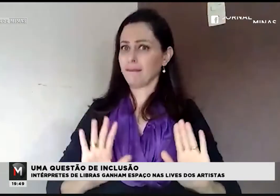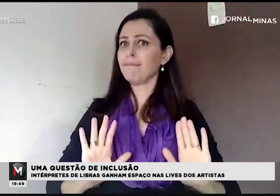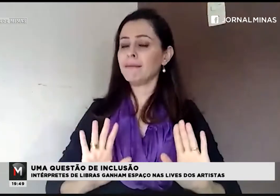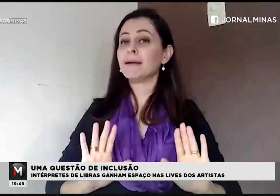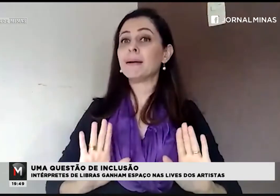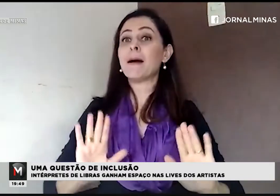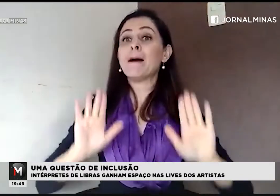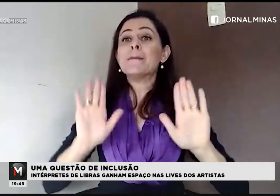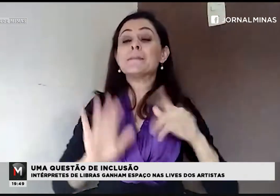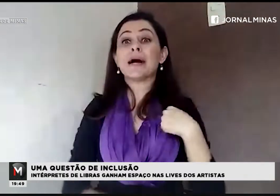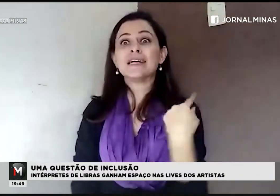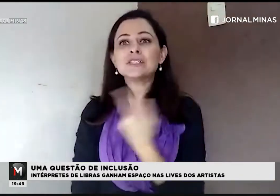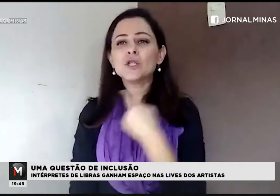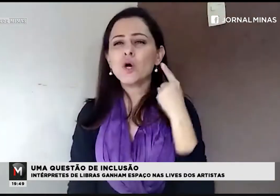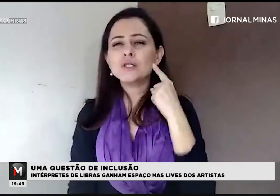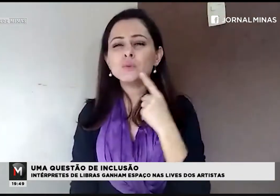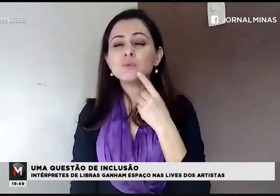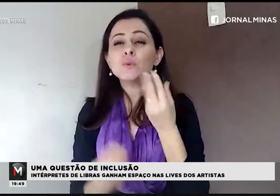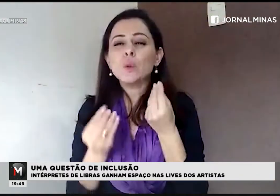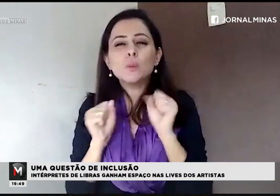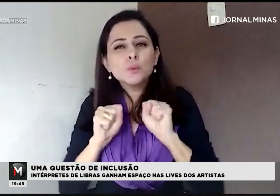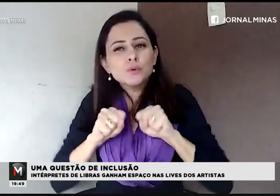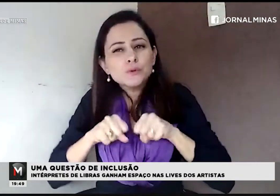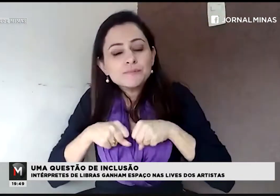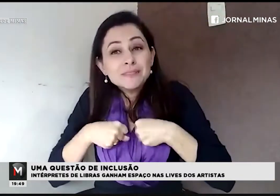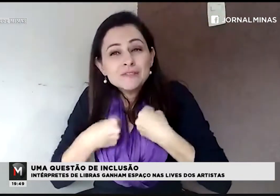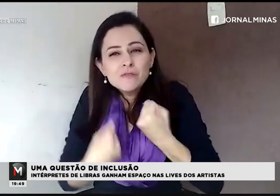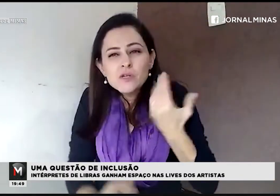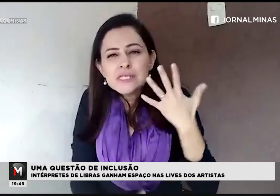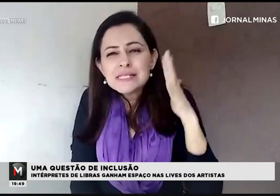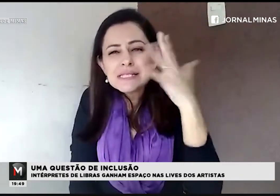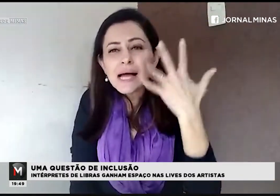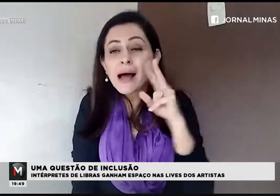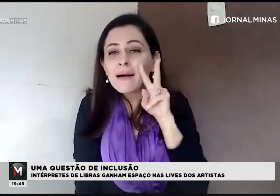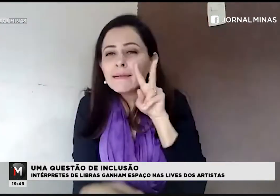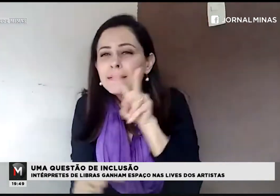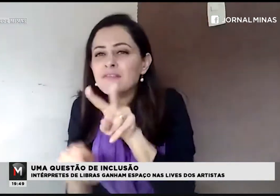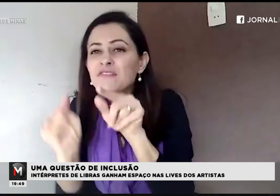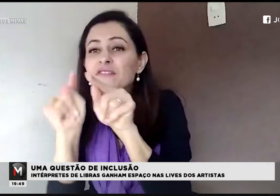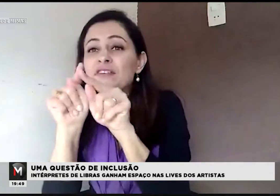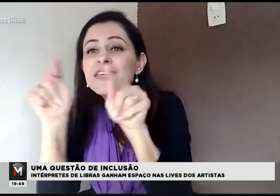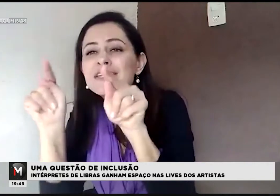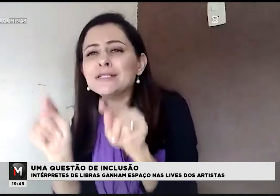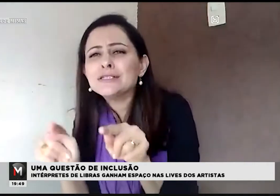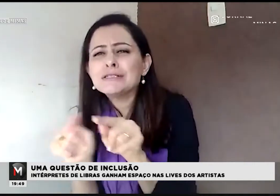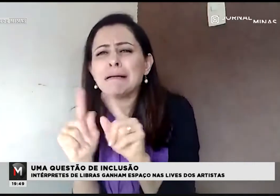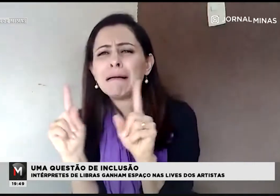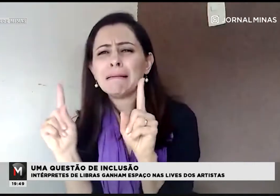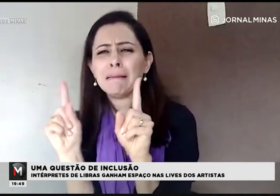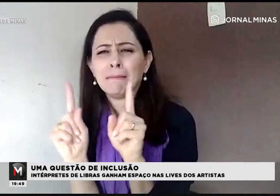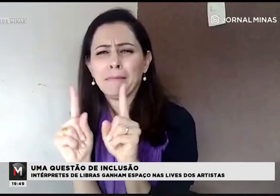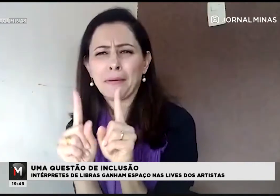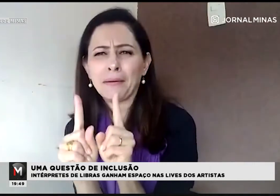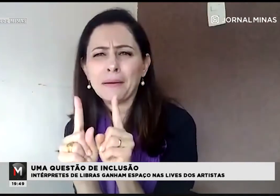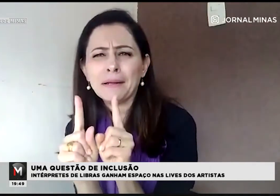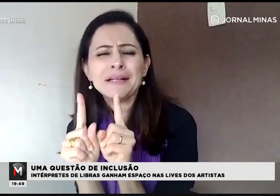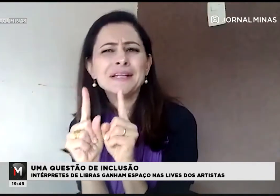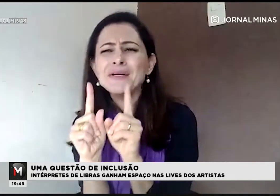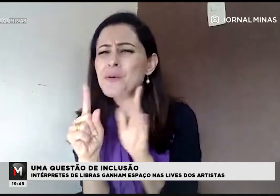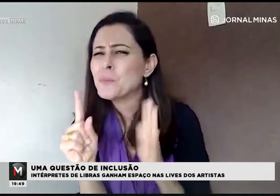relevância na tela, mas se a janela fica muito pequenininha, a